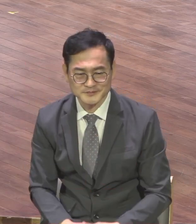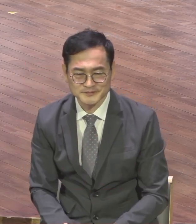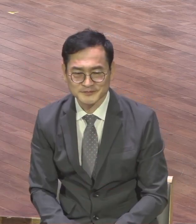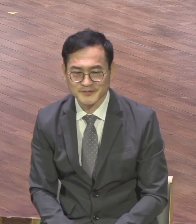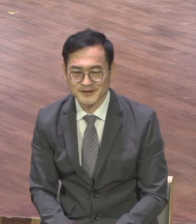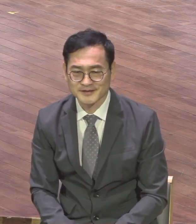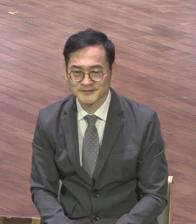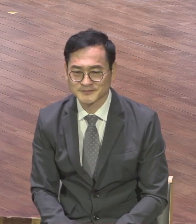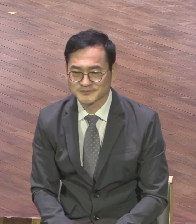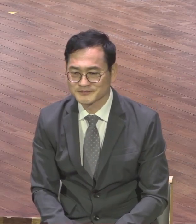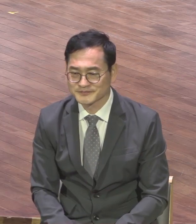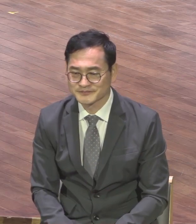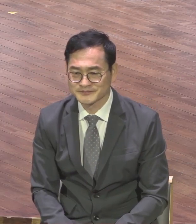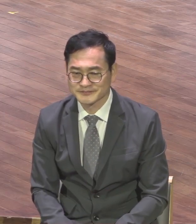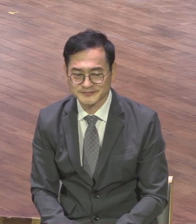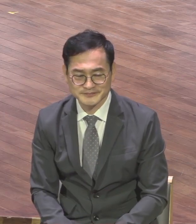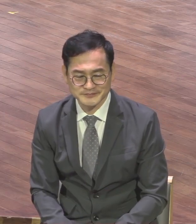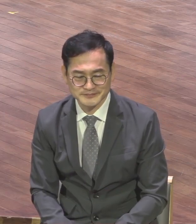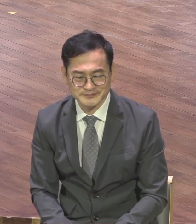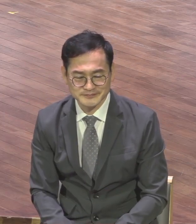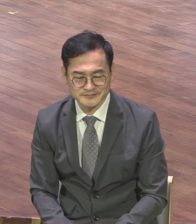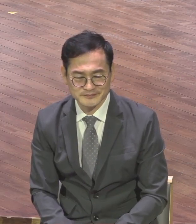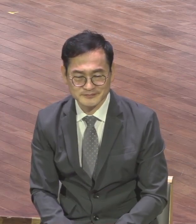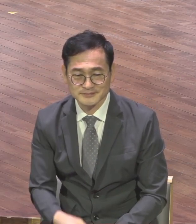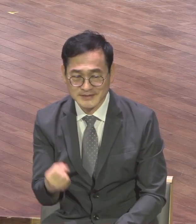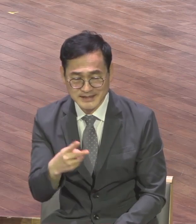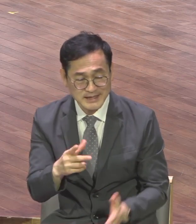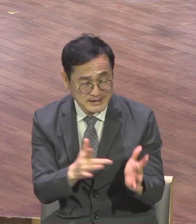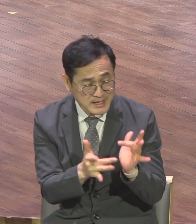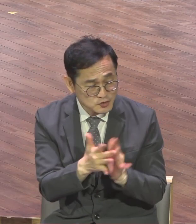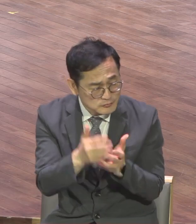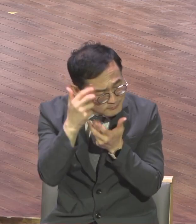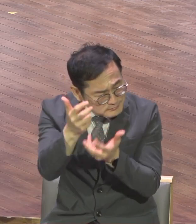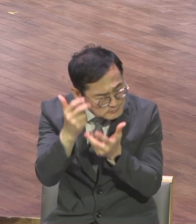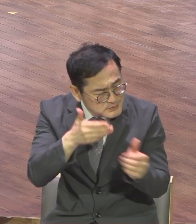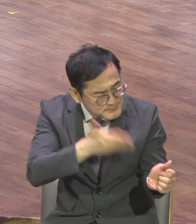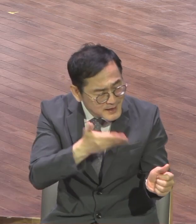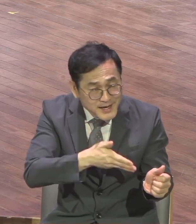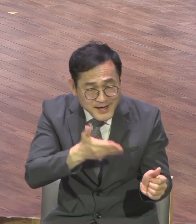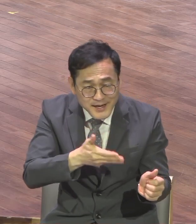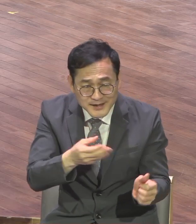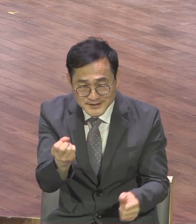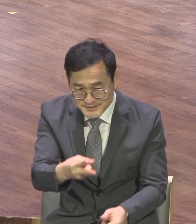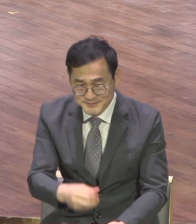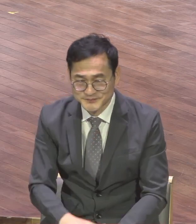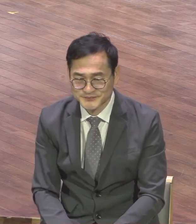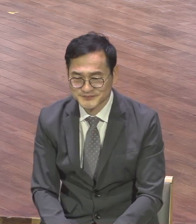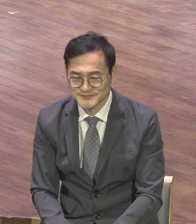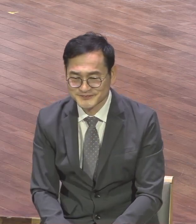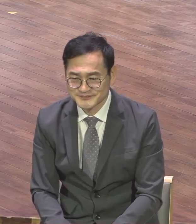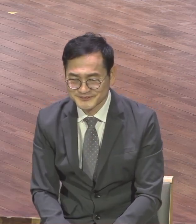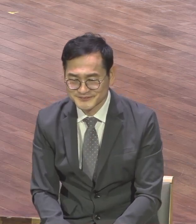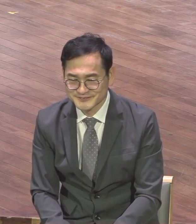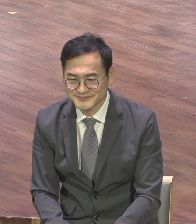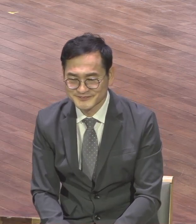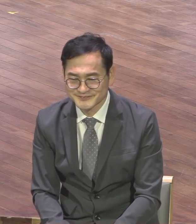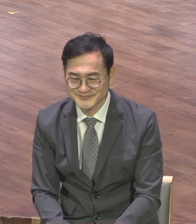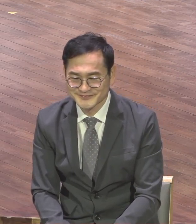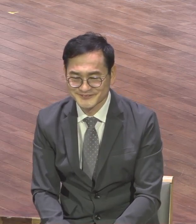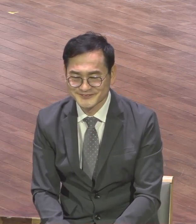제일 가까운 사람으로 인사하세요 예수에 미칩시다 예수에 미칩시다 이것을 말씀 가지고